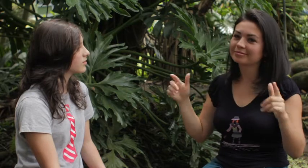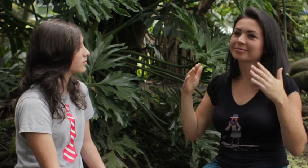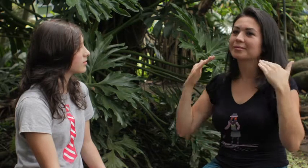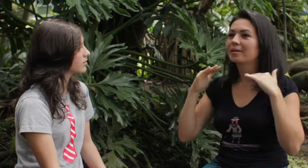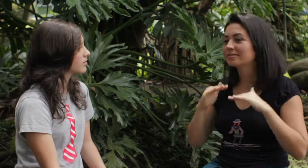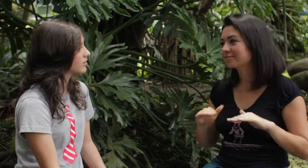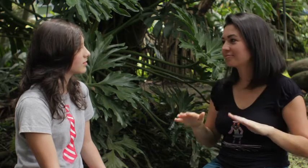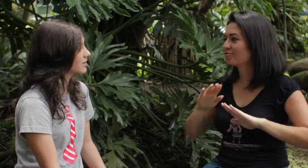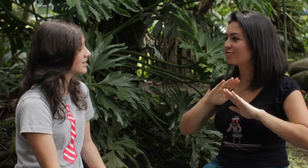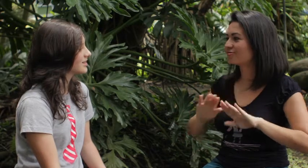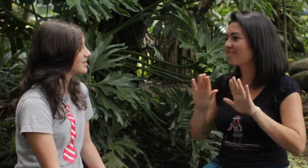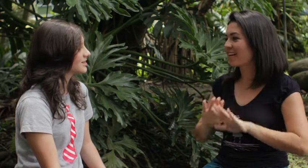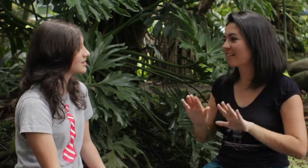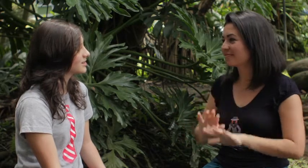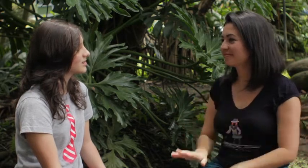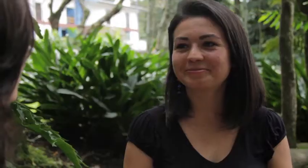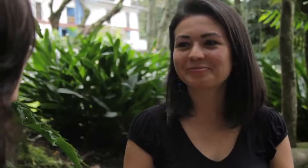liberada Tranquila Sin esa carga